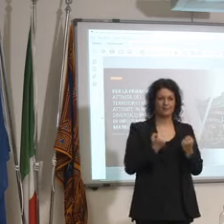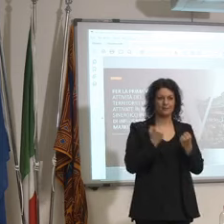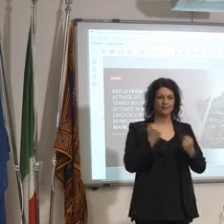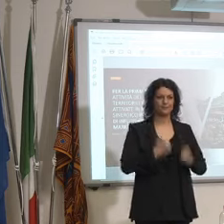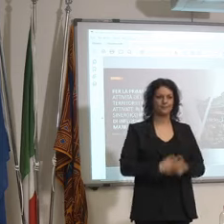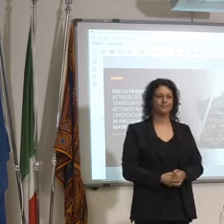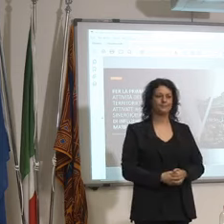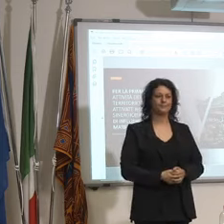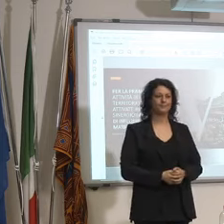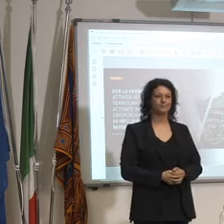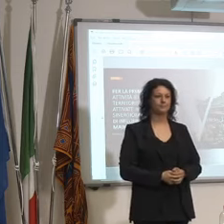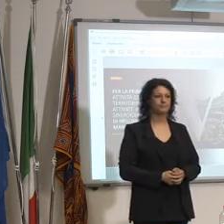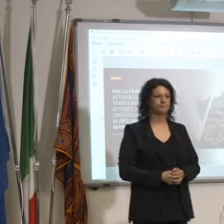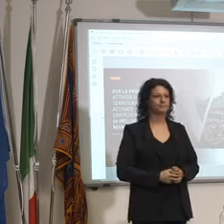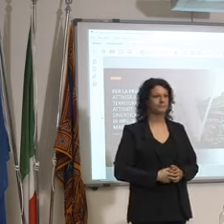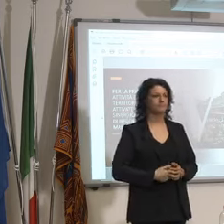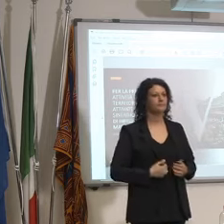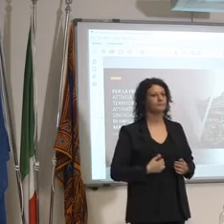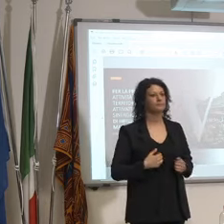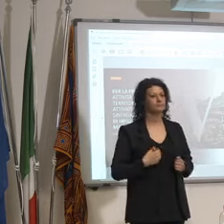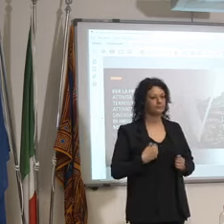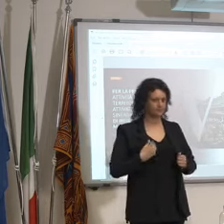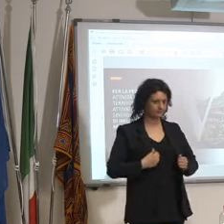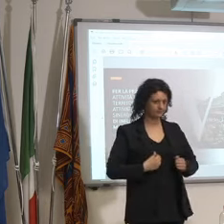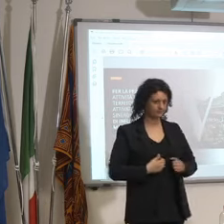Grazie Buone